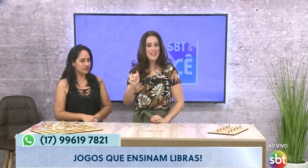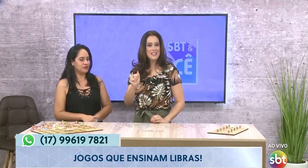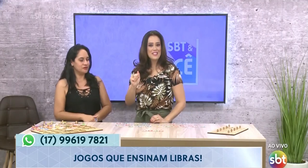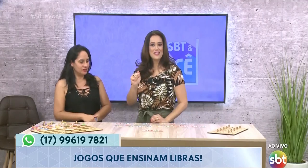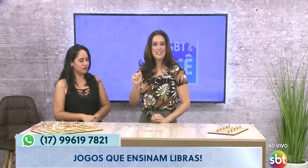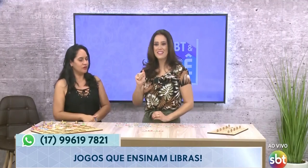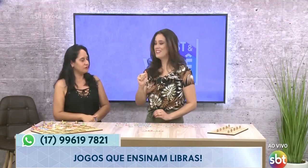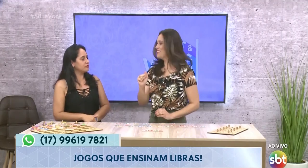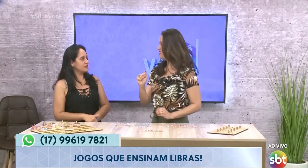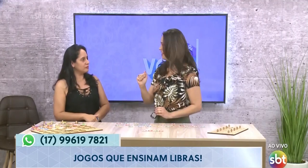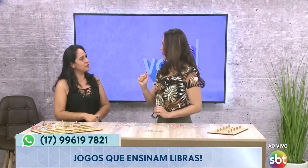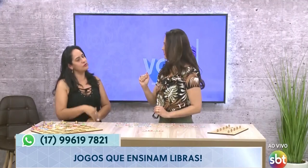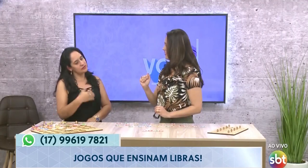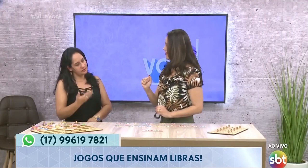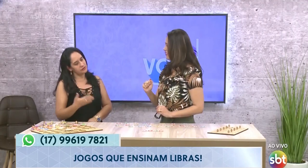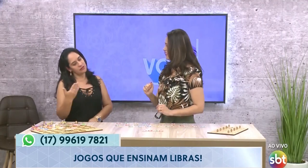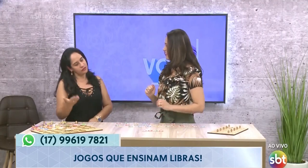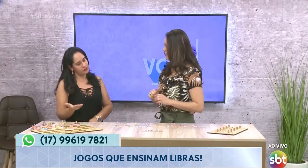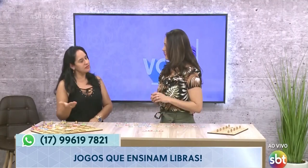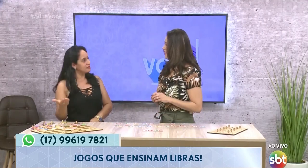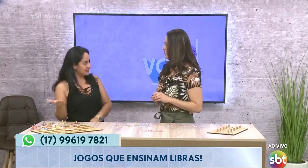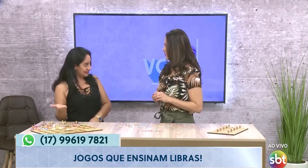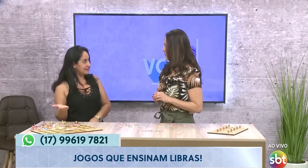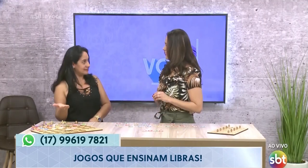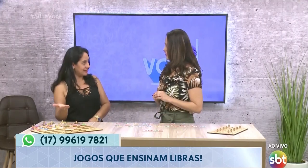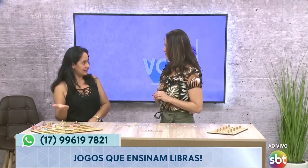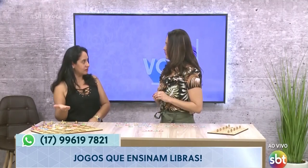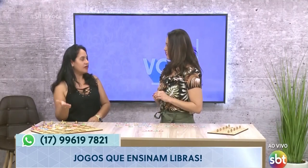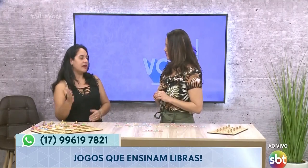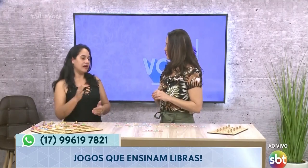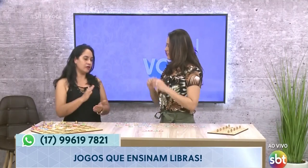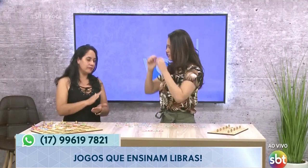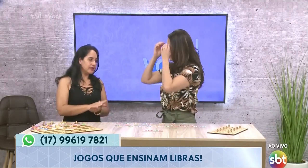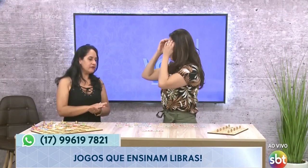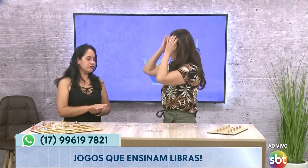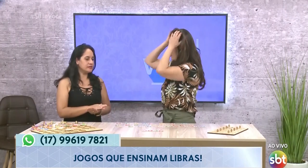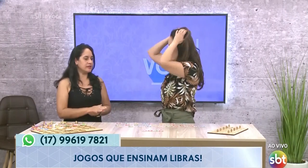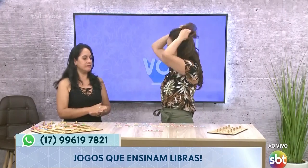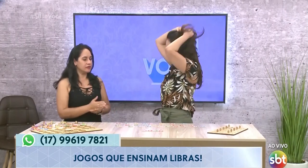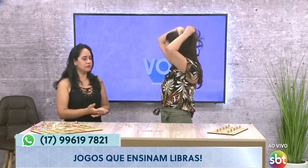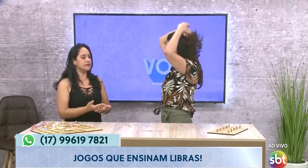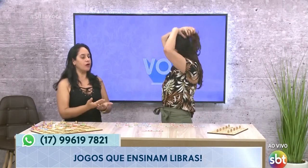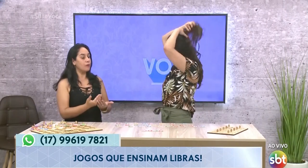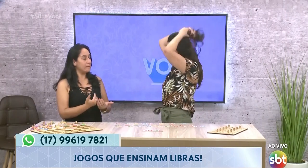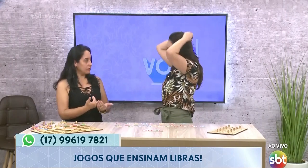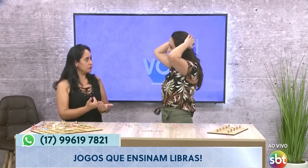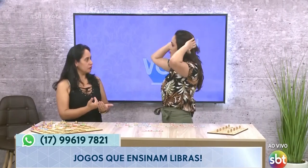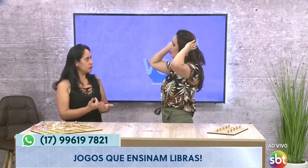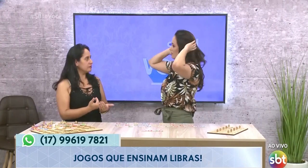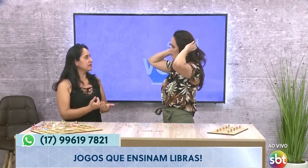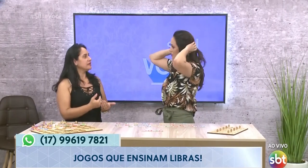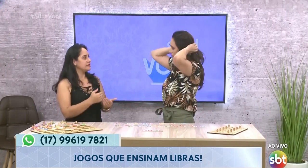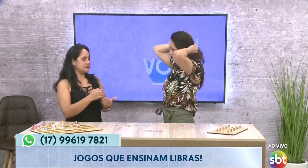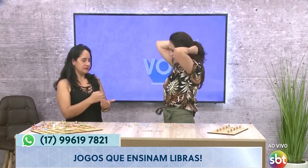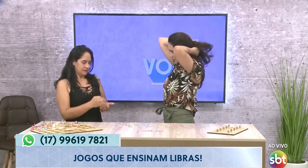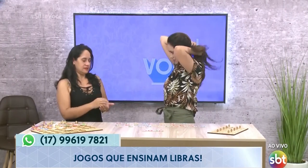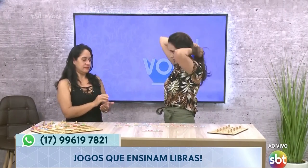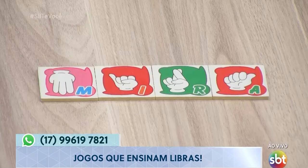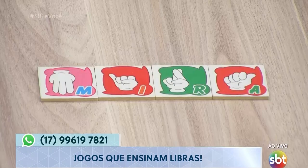Gente. É o seu nome. Não é? produziu o seu nome sinalizado. Agora, pra você perguntar o meu nome, você vai